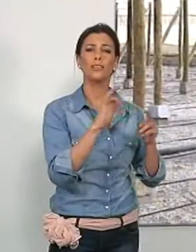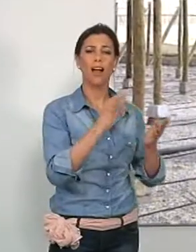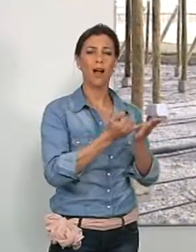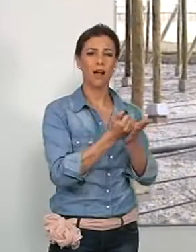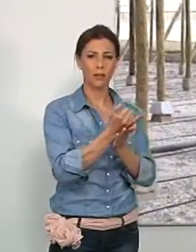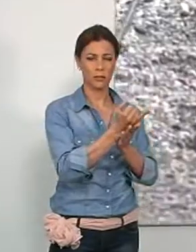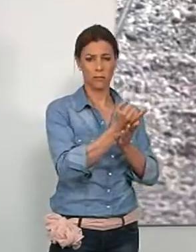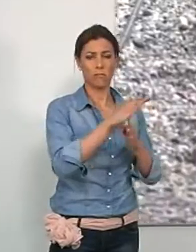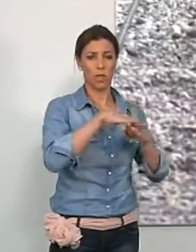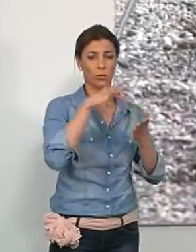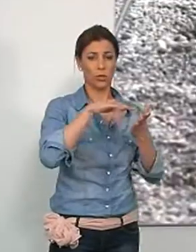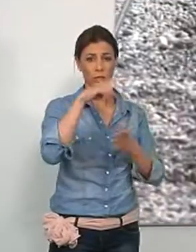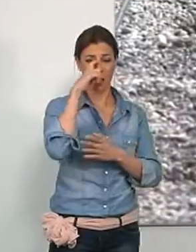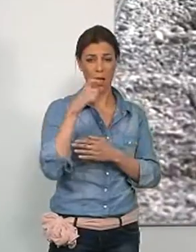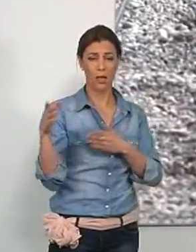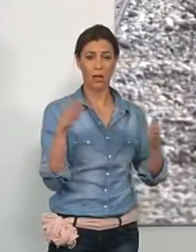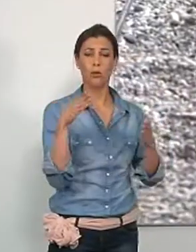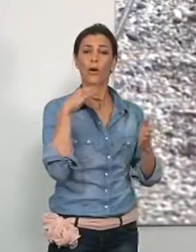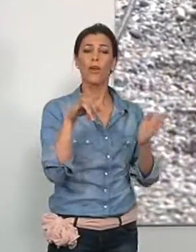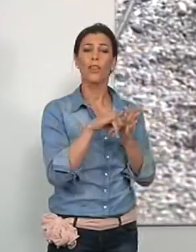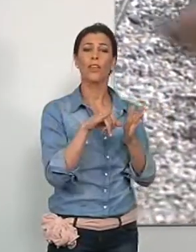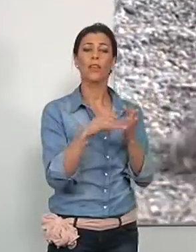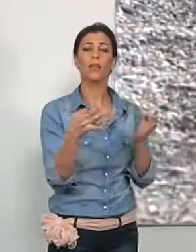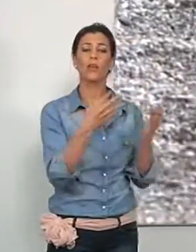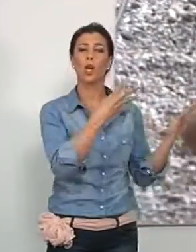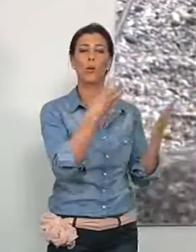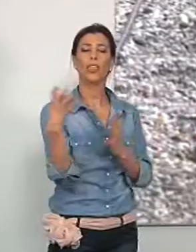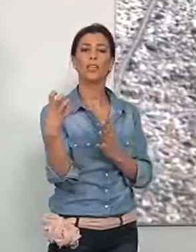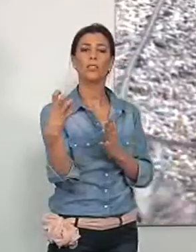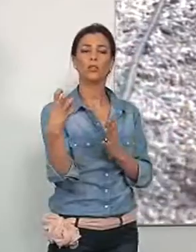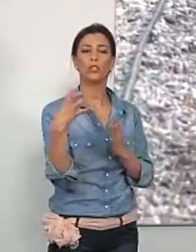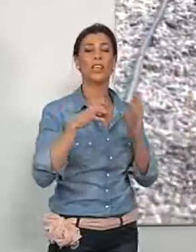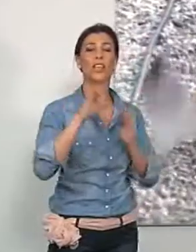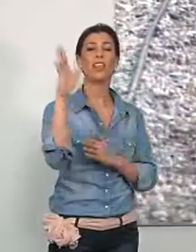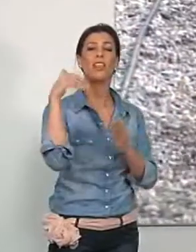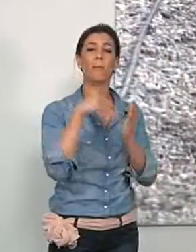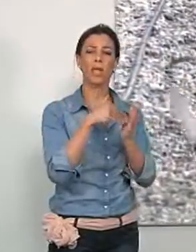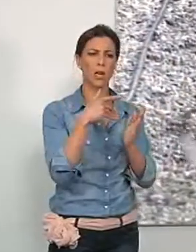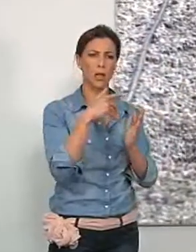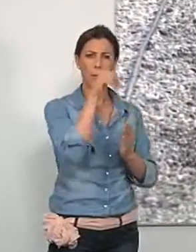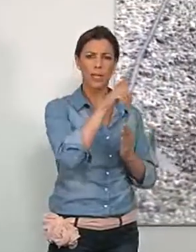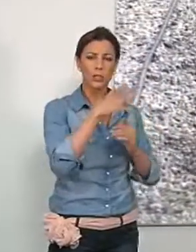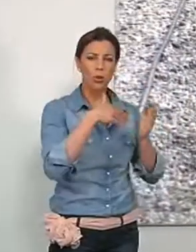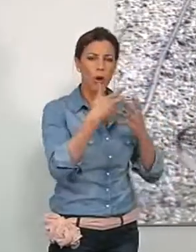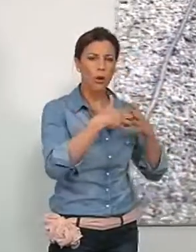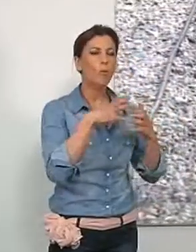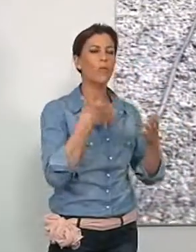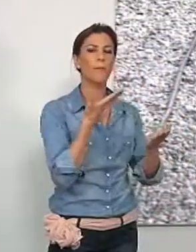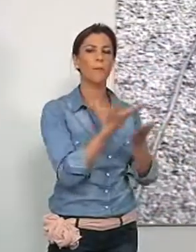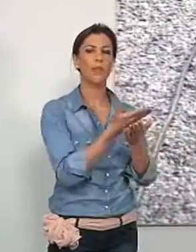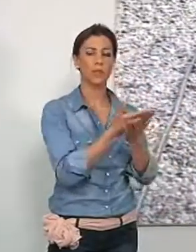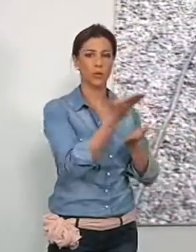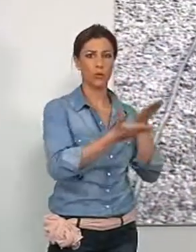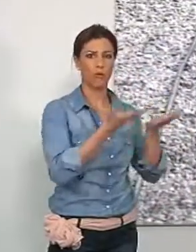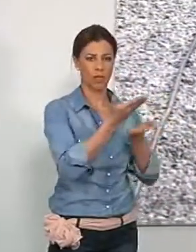política agraria comunitaria para este año. Cerca de 915.000 productores podrán